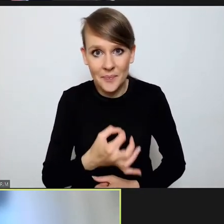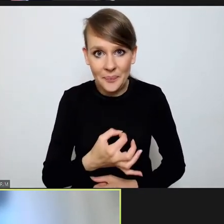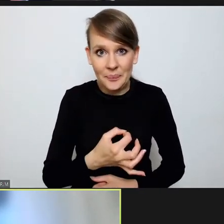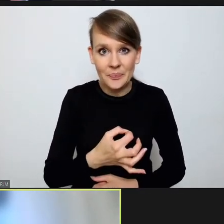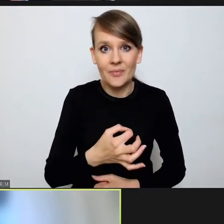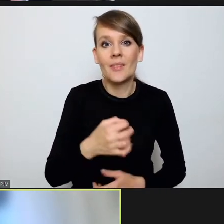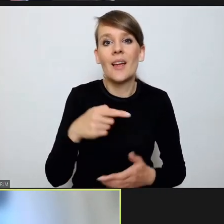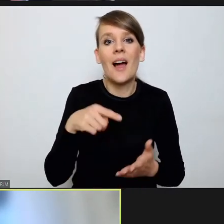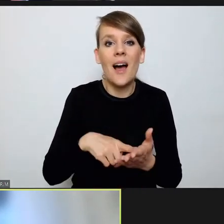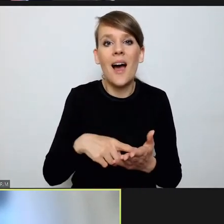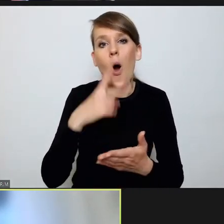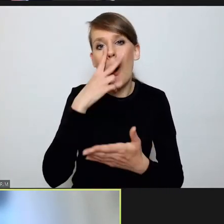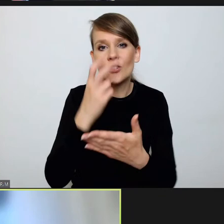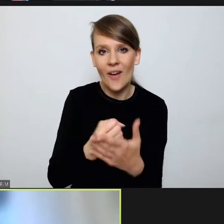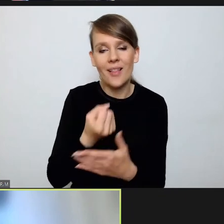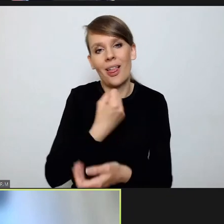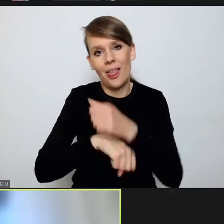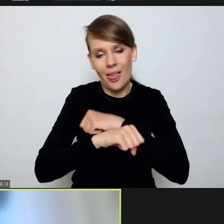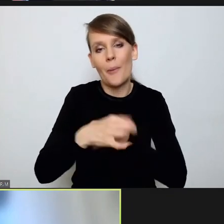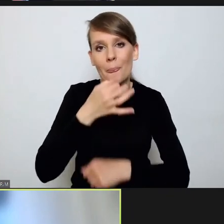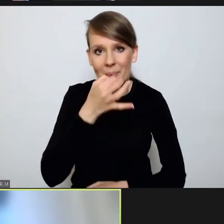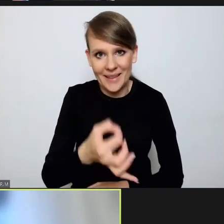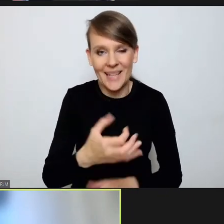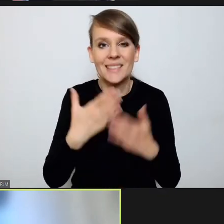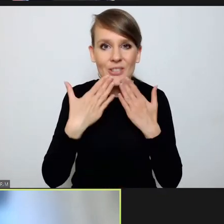składania jakiegoś oświadczenia. Bardzo dziękuję.